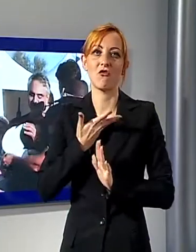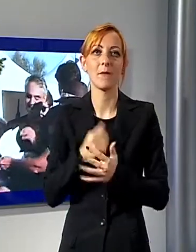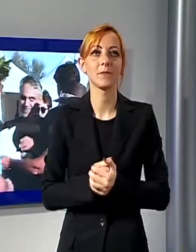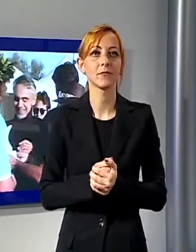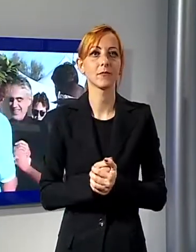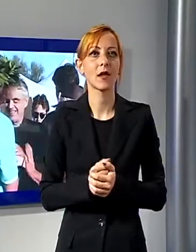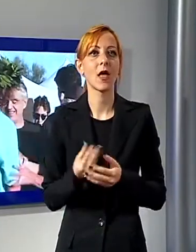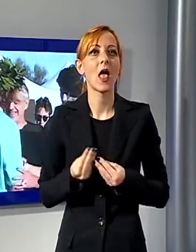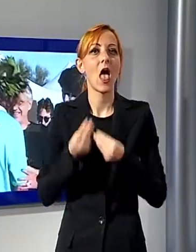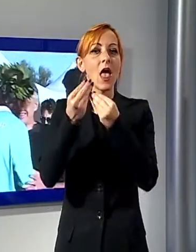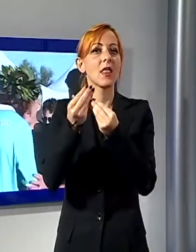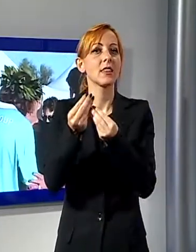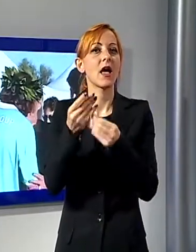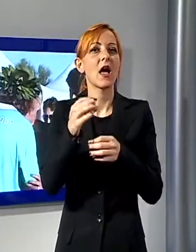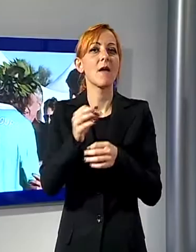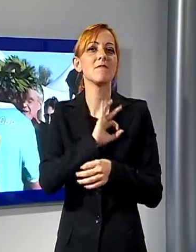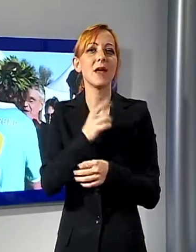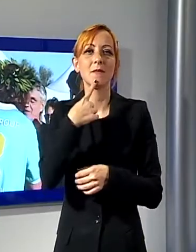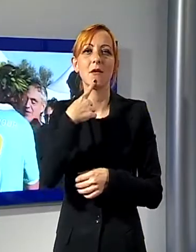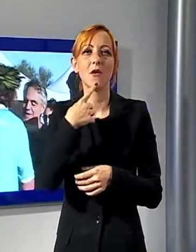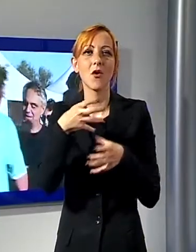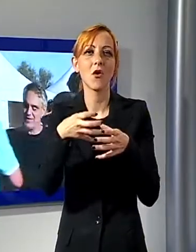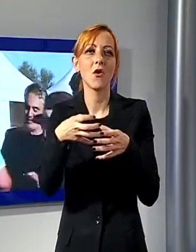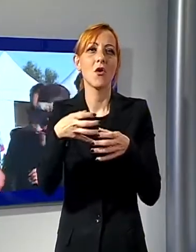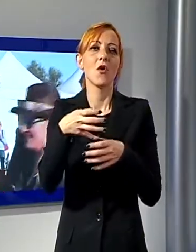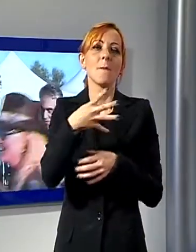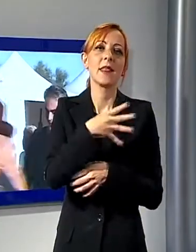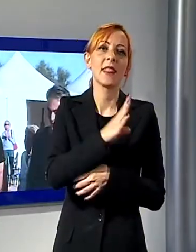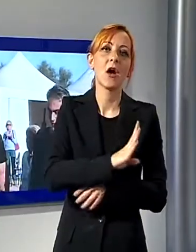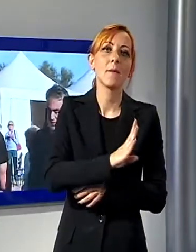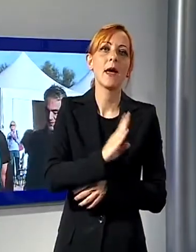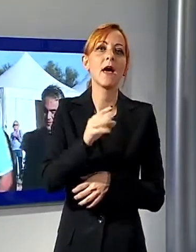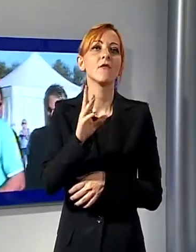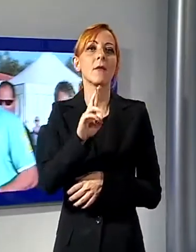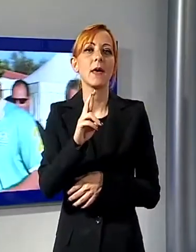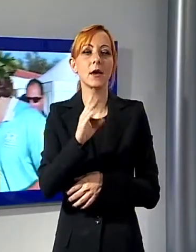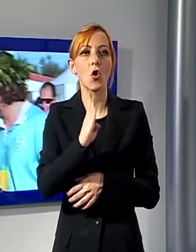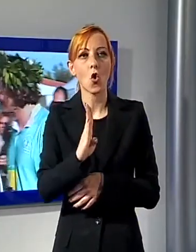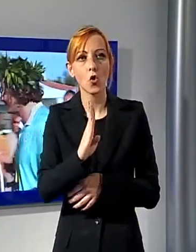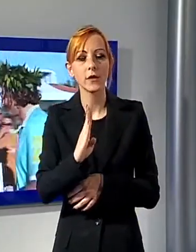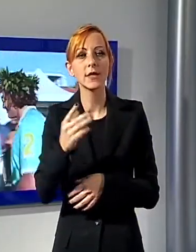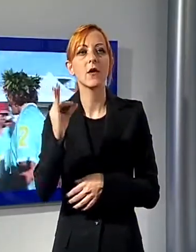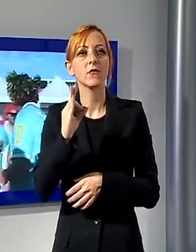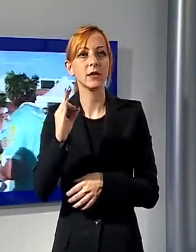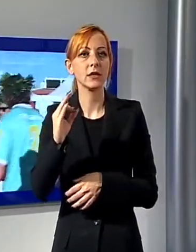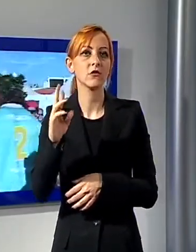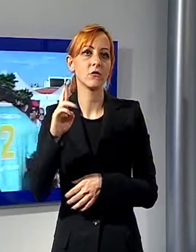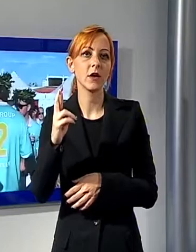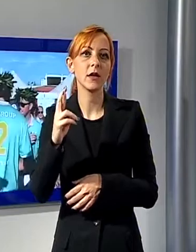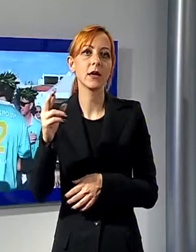Group, composto dai giocatori Matteo Beffa, Bernd Ors, Cedric Schwery e Martin Riglos è arrivato Andrea